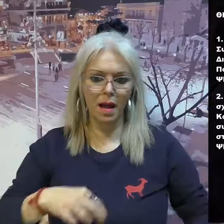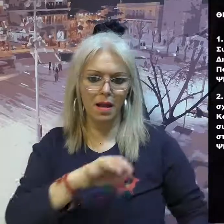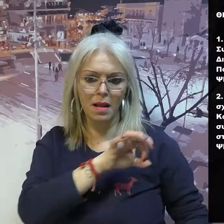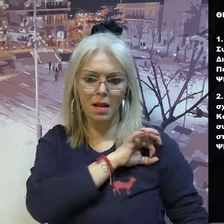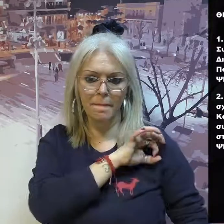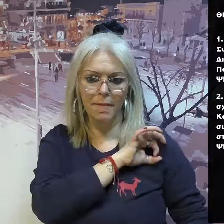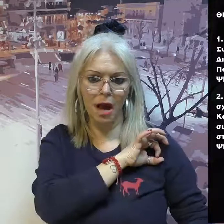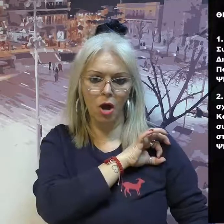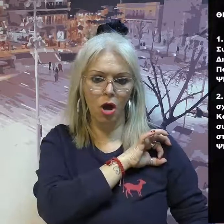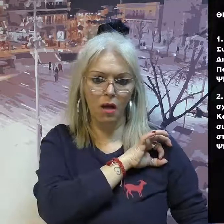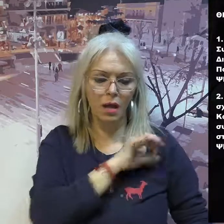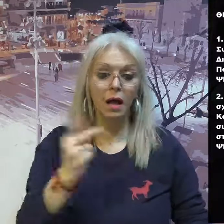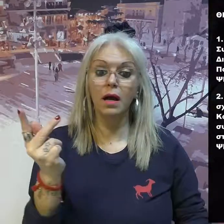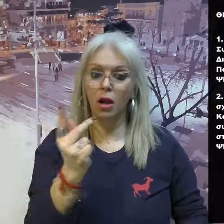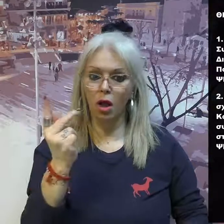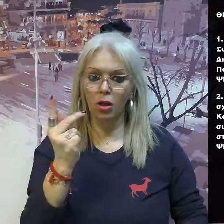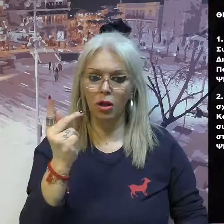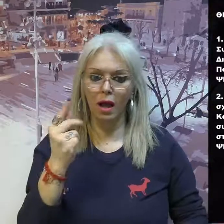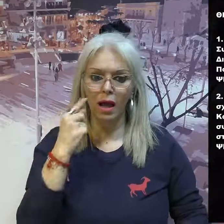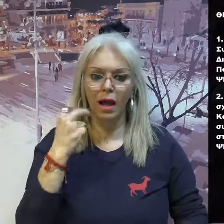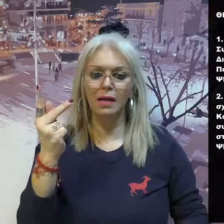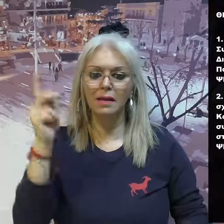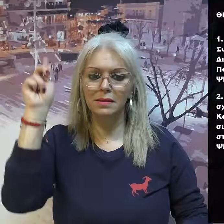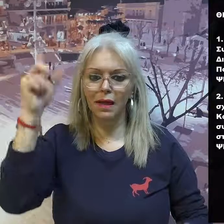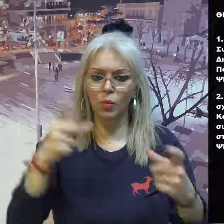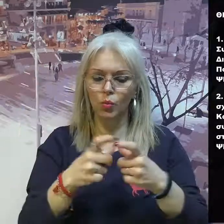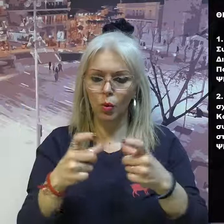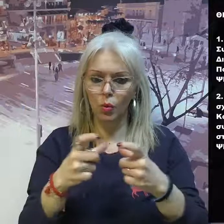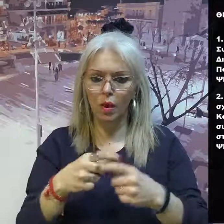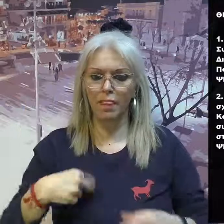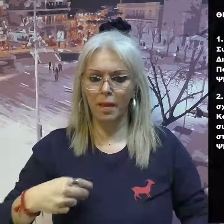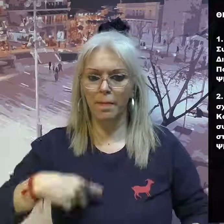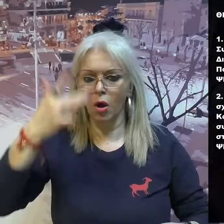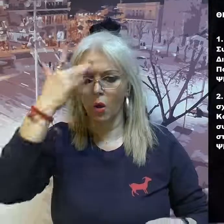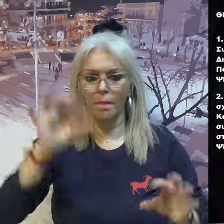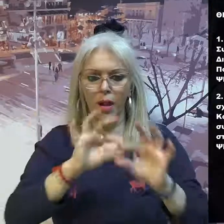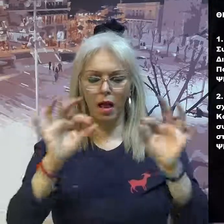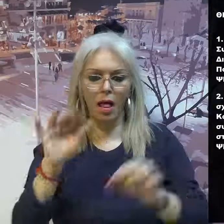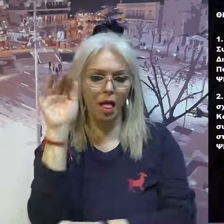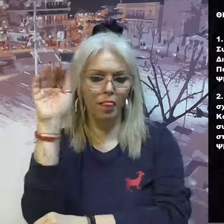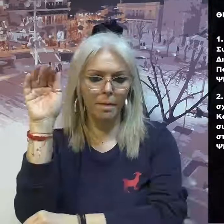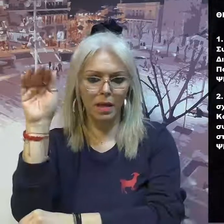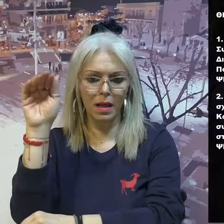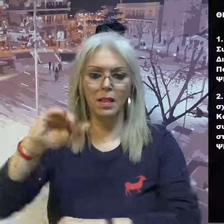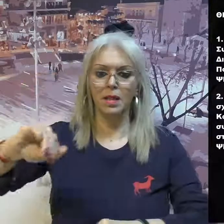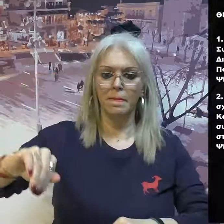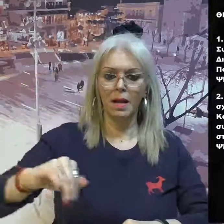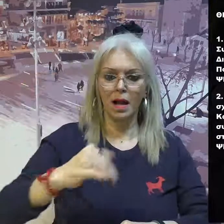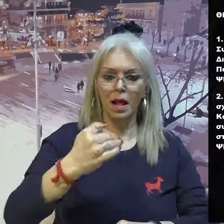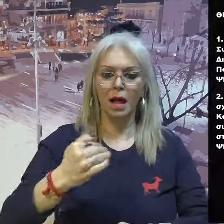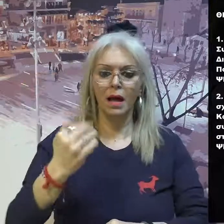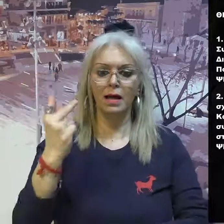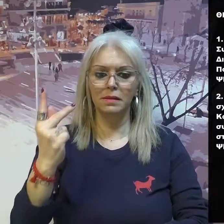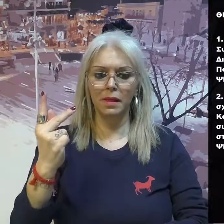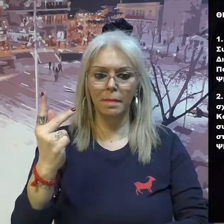Σχολείου και Ενυπιαγωγείου Κοινότητας και Σαρκιάς του Δήμου Κοζάνης, προκειμένου να συνταφθεί μελέτη για την ανέγκριση νέα κτηρίου στέγασης των παραπάνω σχολείων.